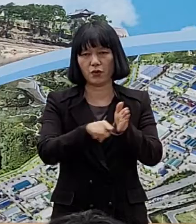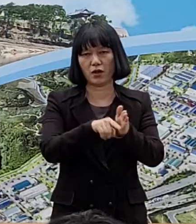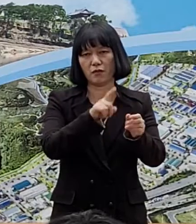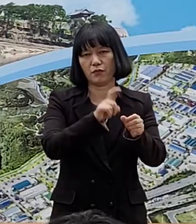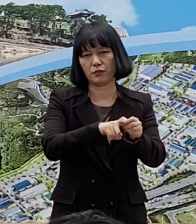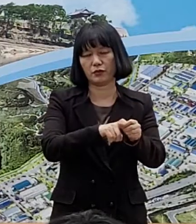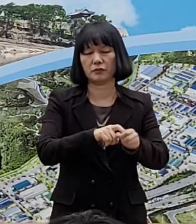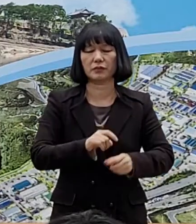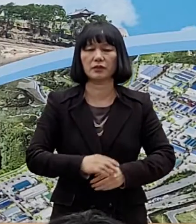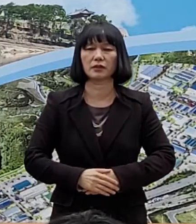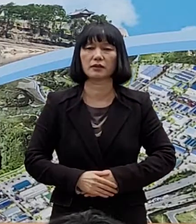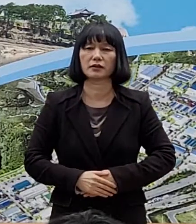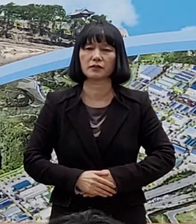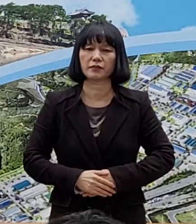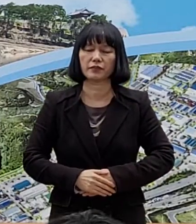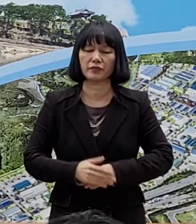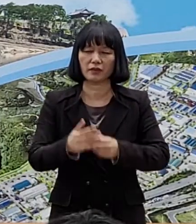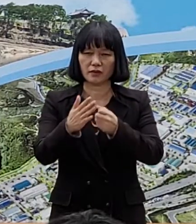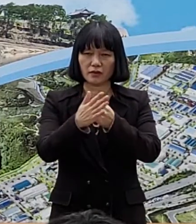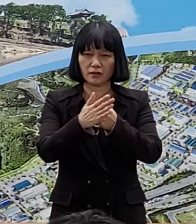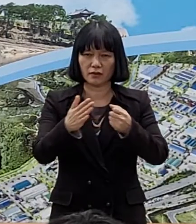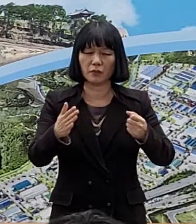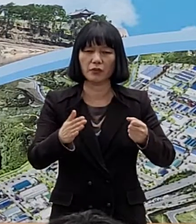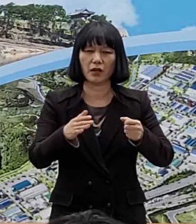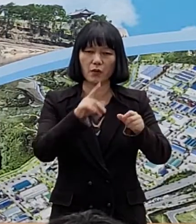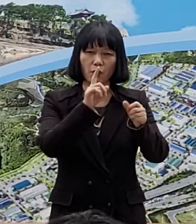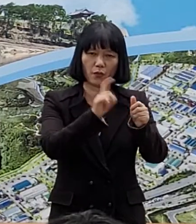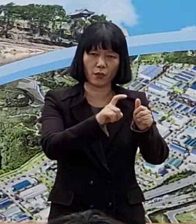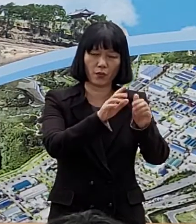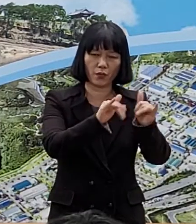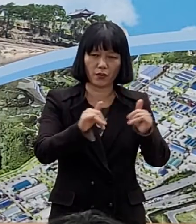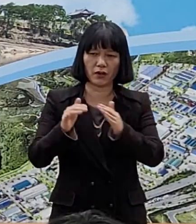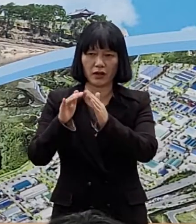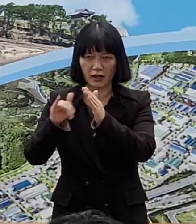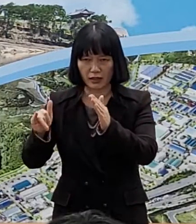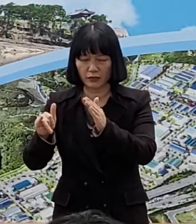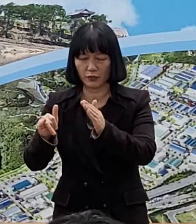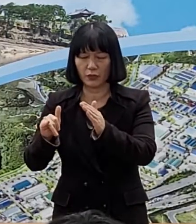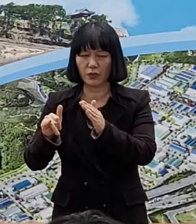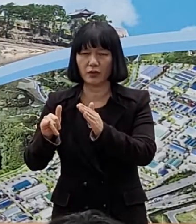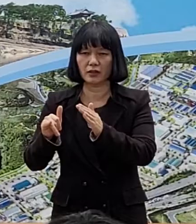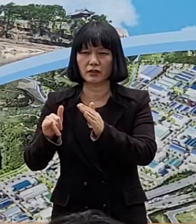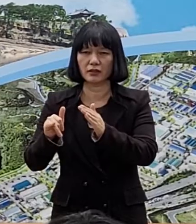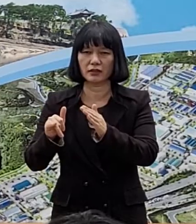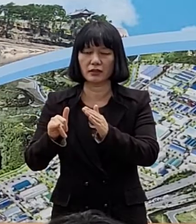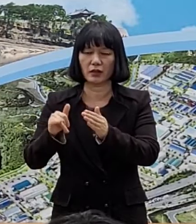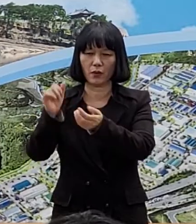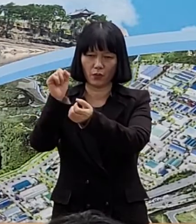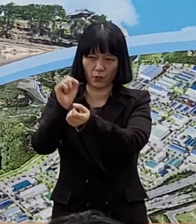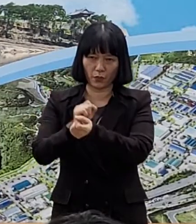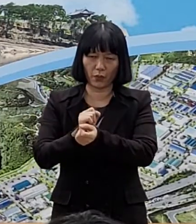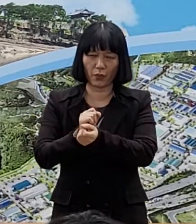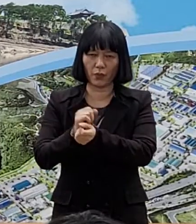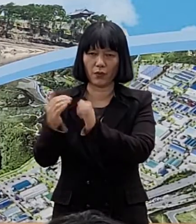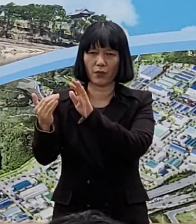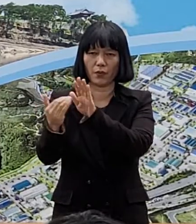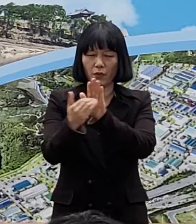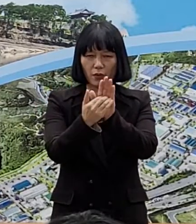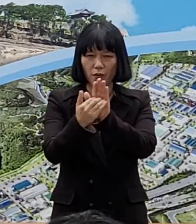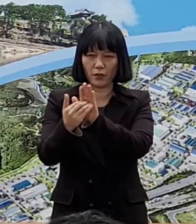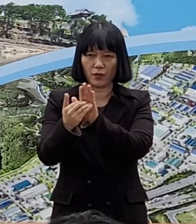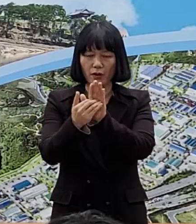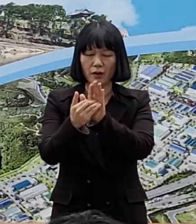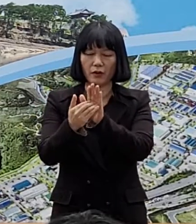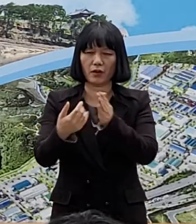위함입니다. 따라서 확진자의 동거 가족께서는 감염 전파 가능성을